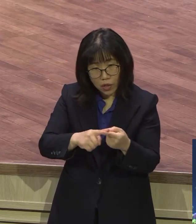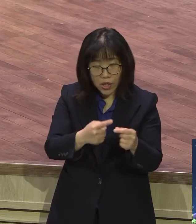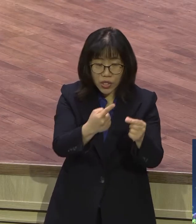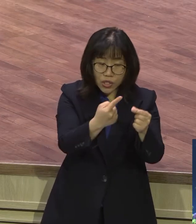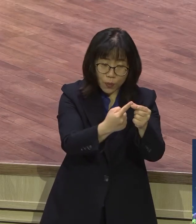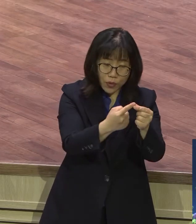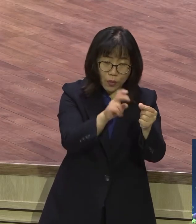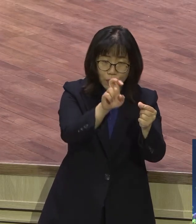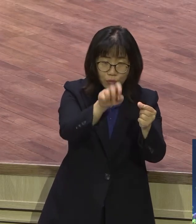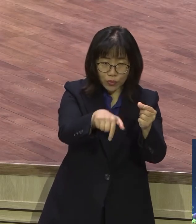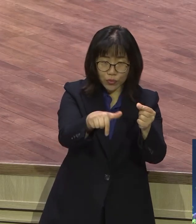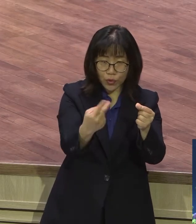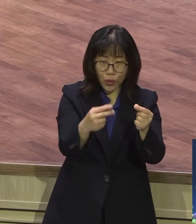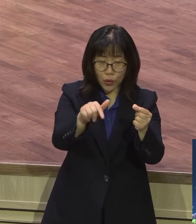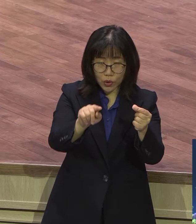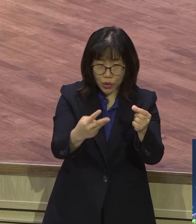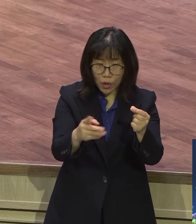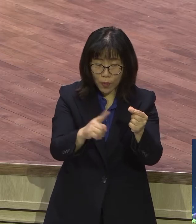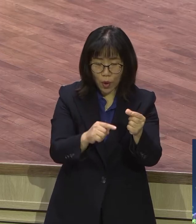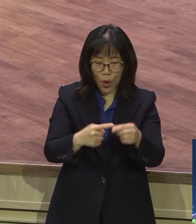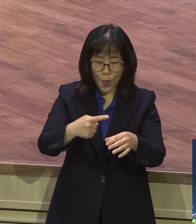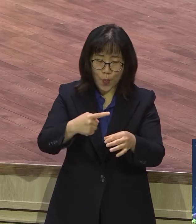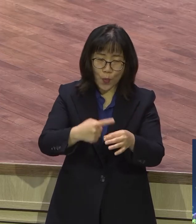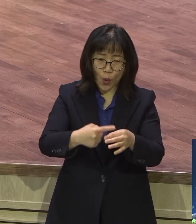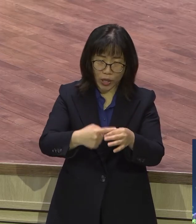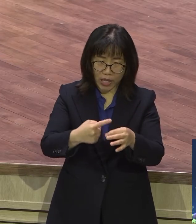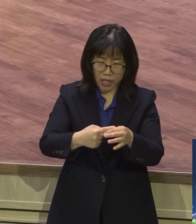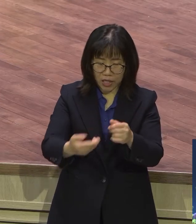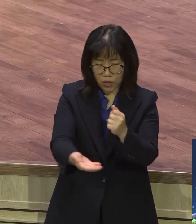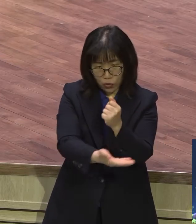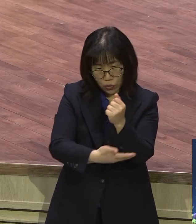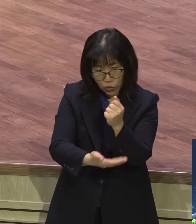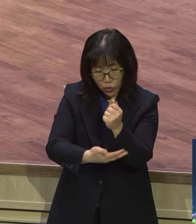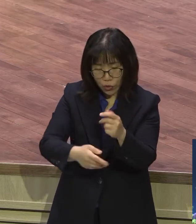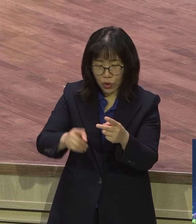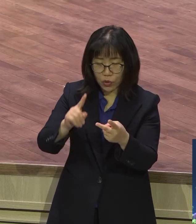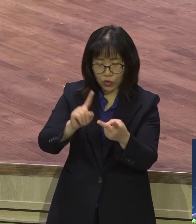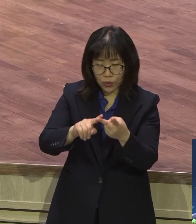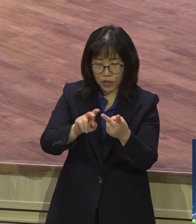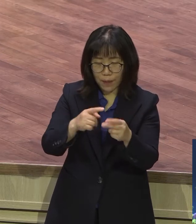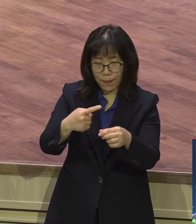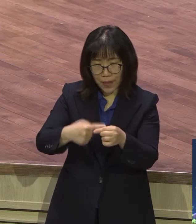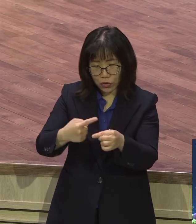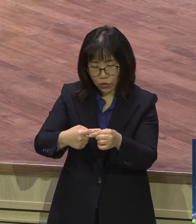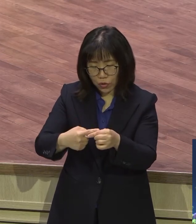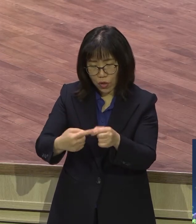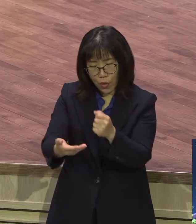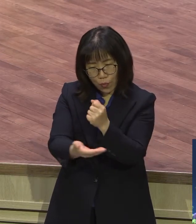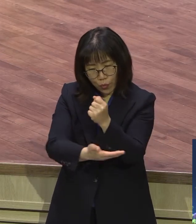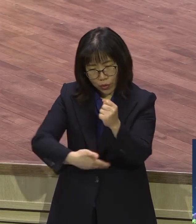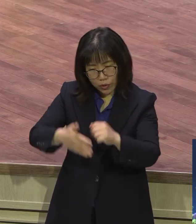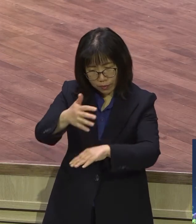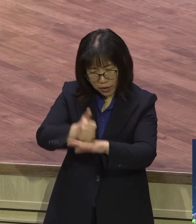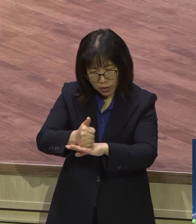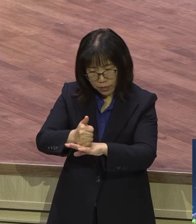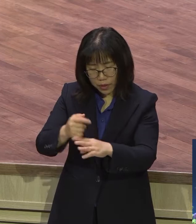시작할 때이고 지백추절은 보리 추수가 끝나는 때 그리고 수장절은 가을 추수가 끝나는